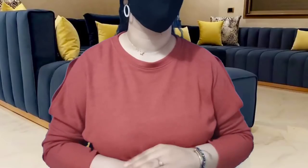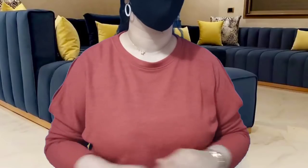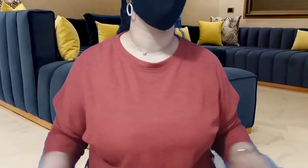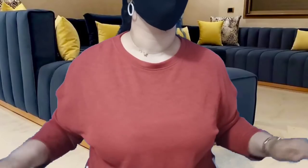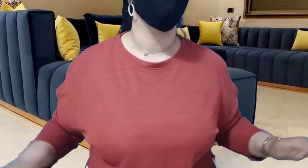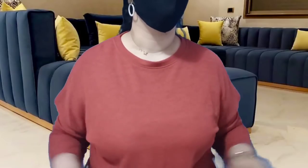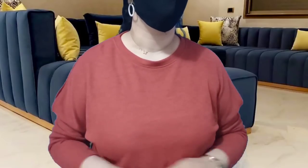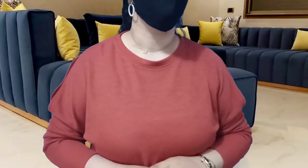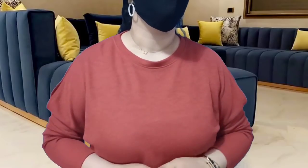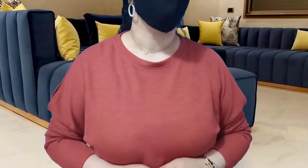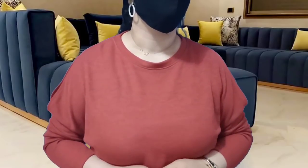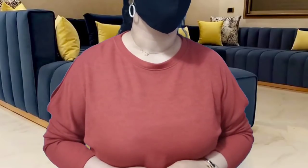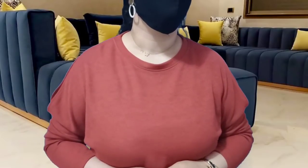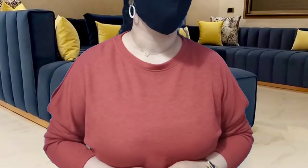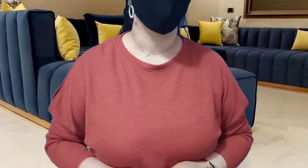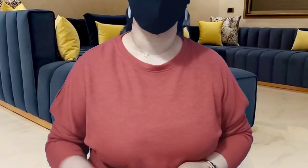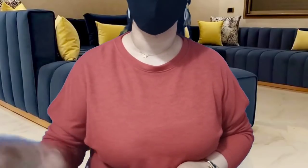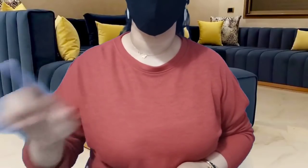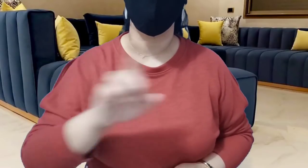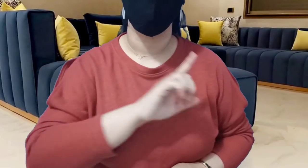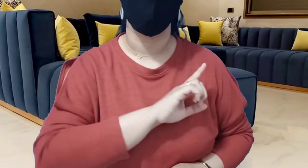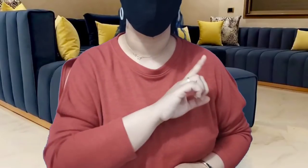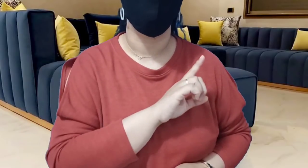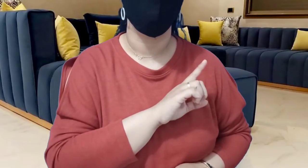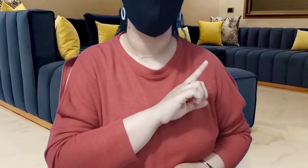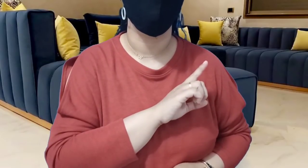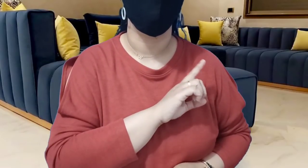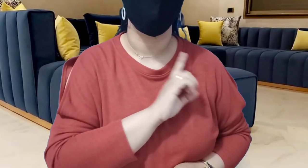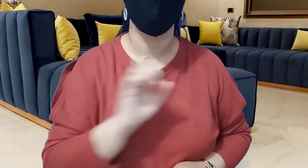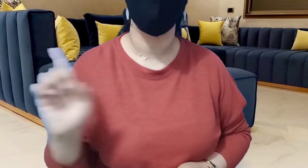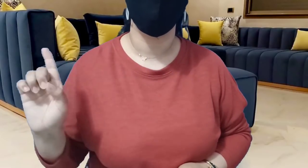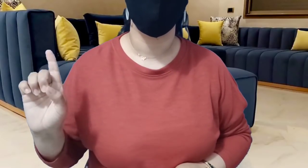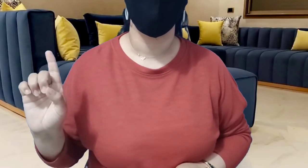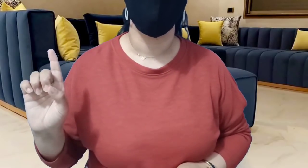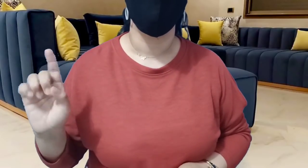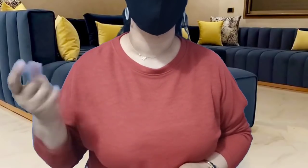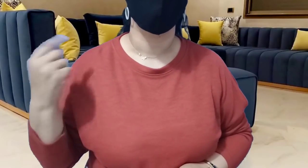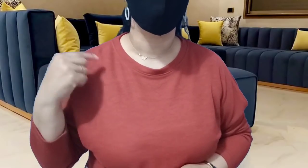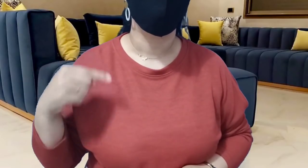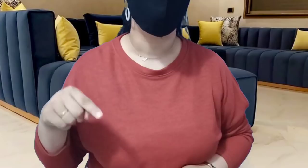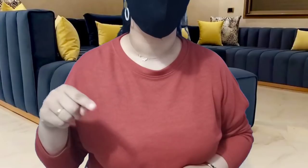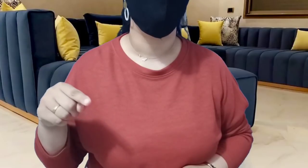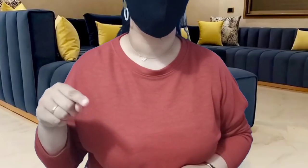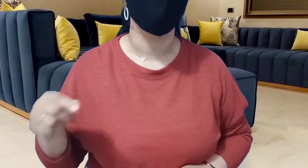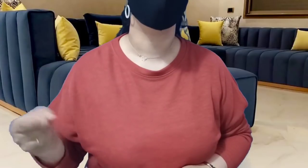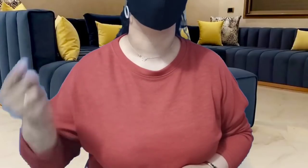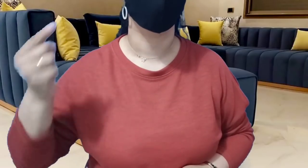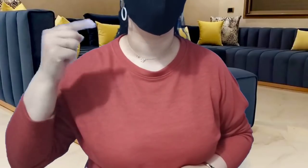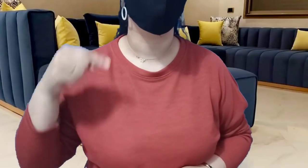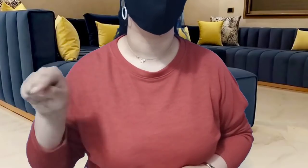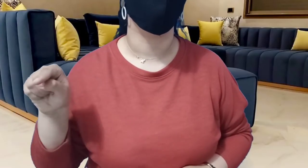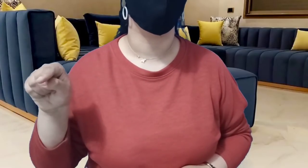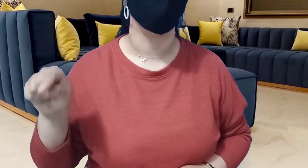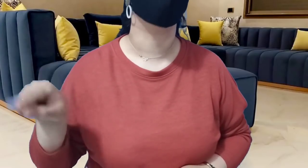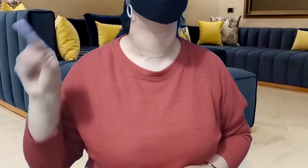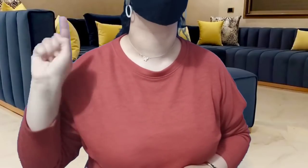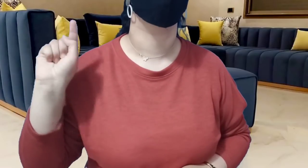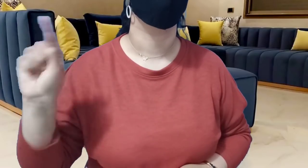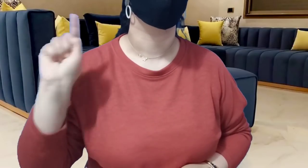لأنه لا يتعامل معاملة الرجال الذي يأتي بمصدي مخي يقول لي هاش